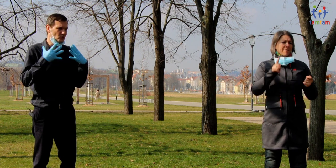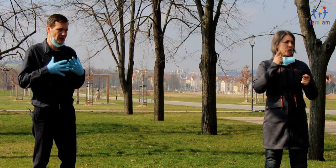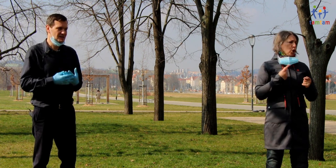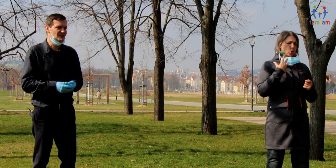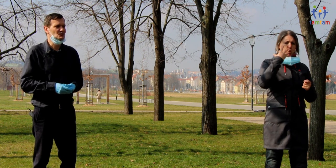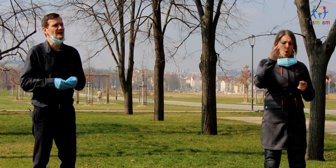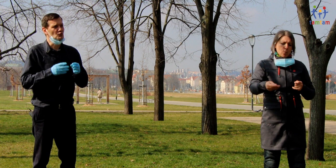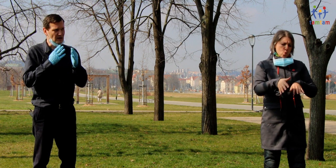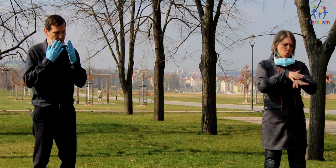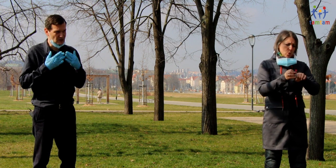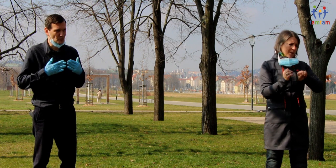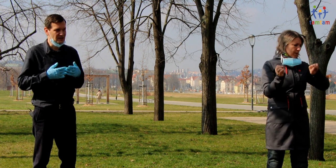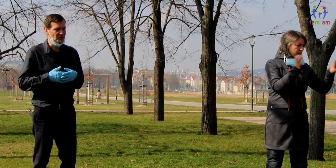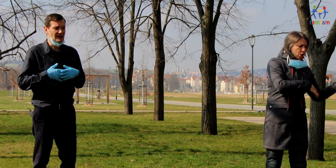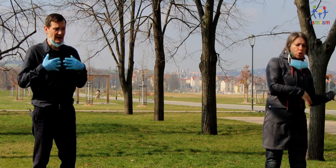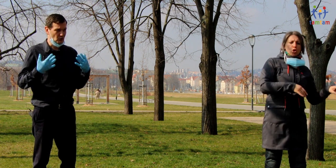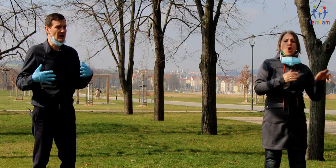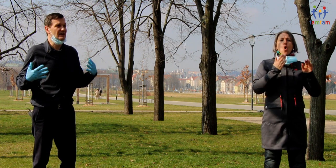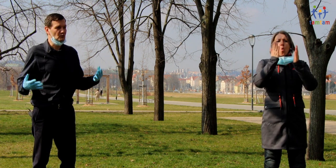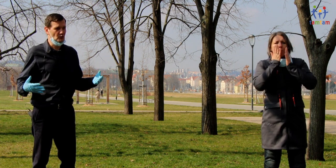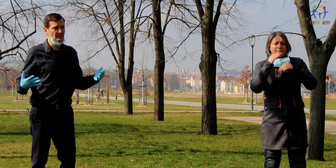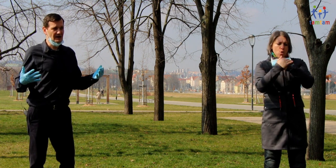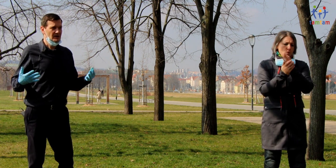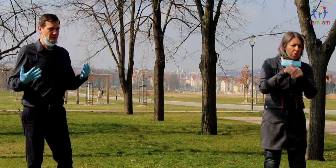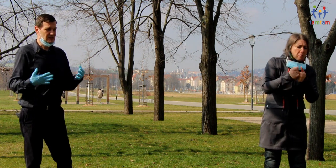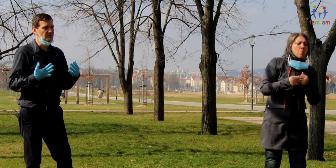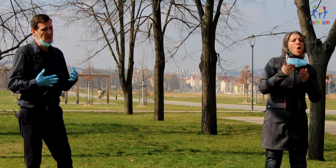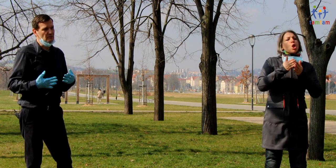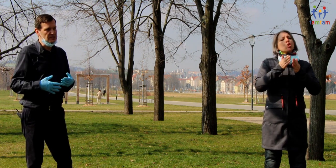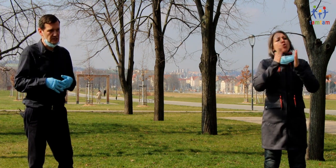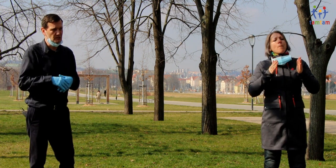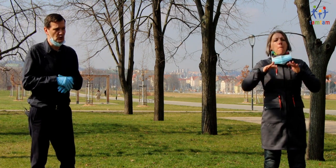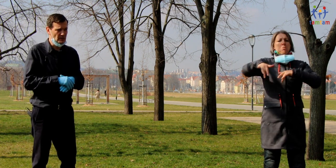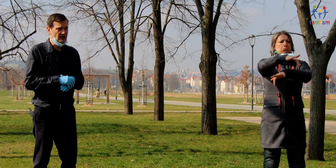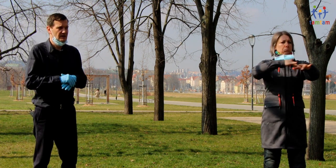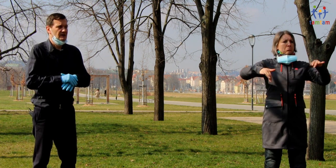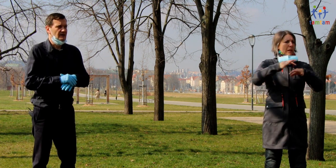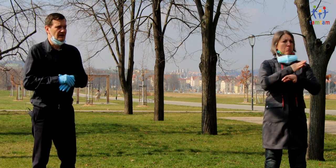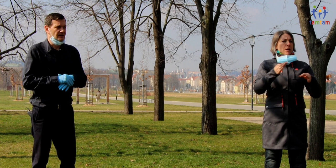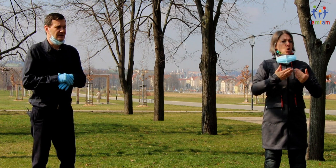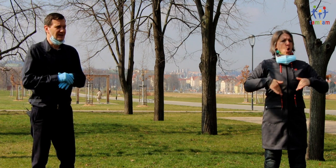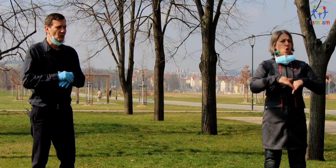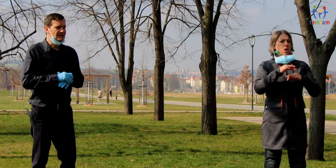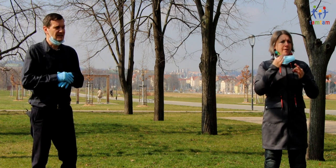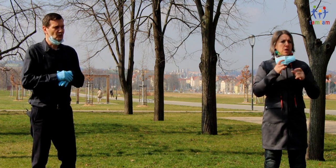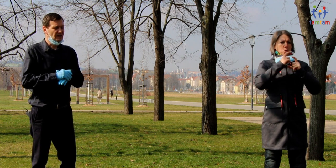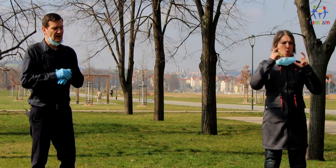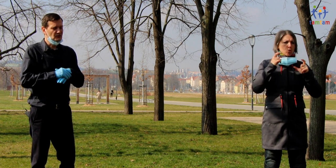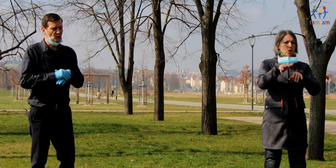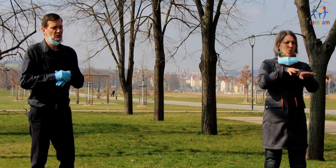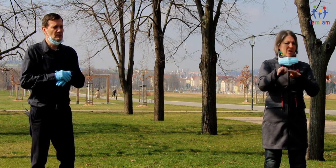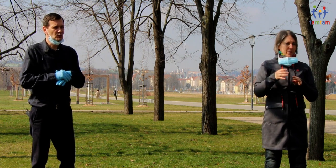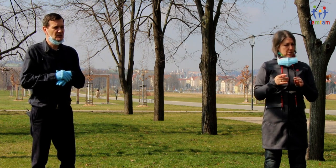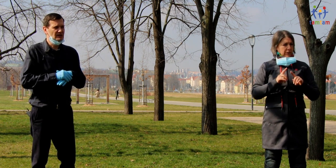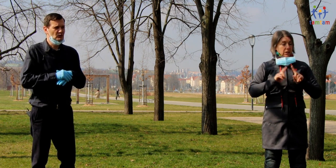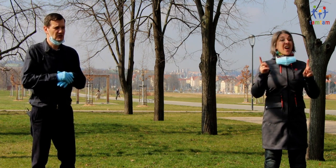sundáme, umyjeme si ruce, umyjeme si obličej a normálně fungujeme mezi svými blízkými doma. Na ulici je to jiné